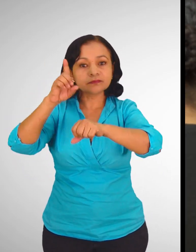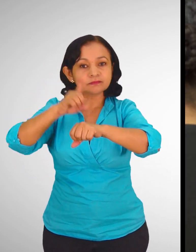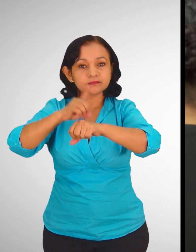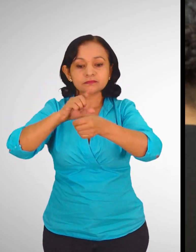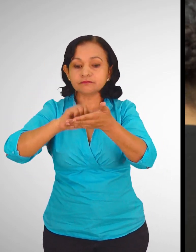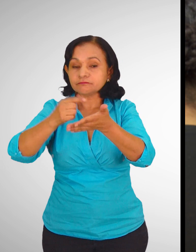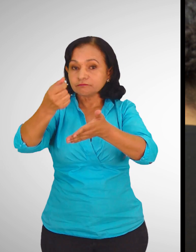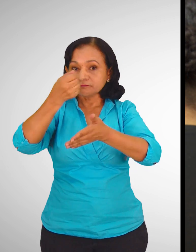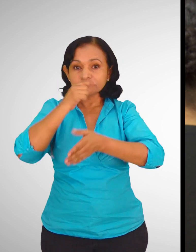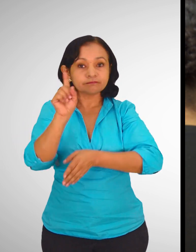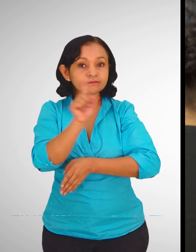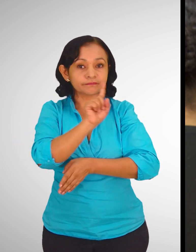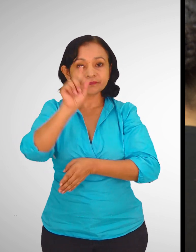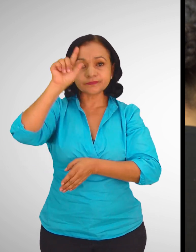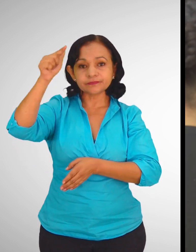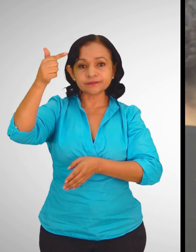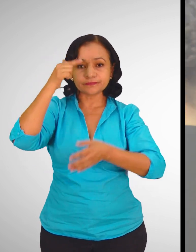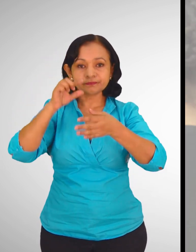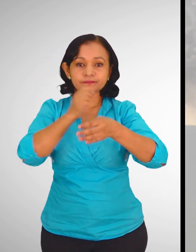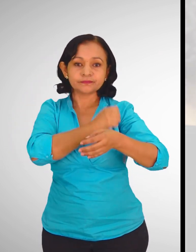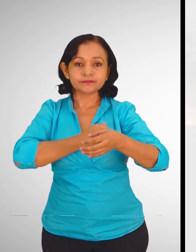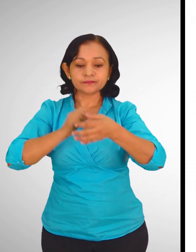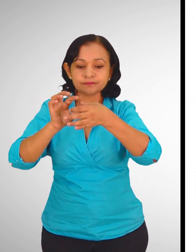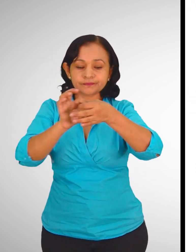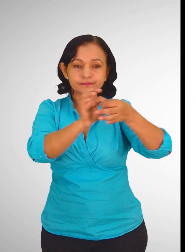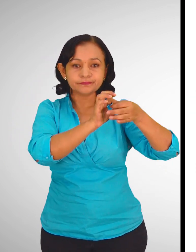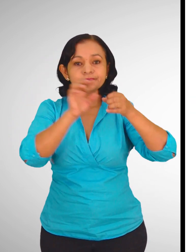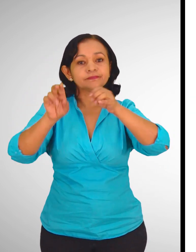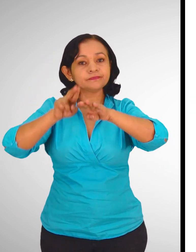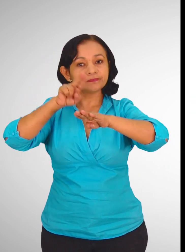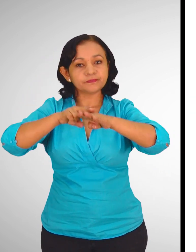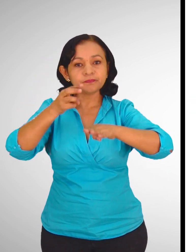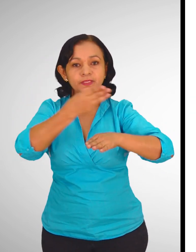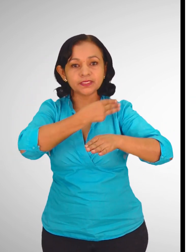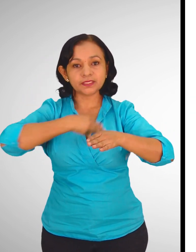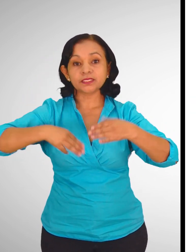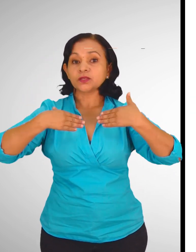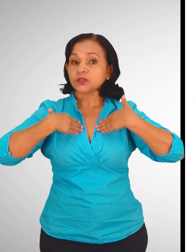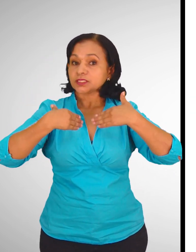y no se automedique. Gobierno de Reconciliación y Unidad Nacional, Ministerio de Salud.